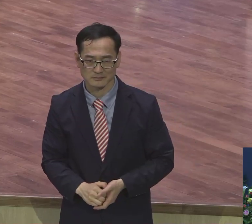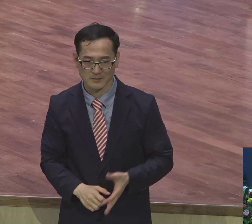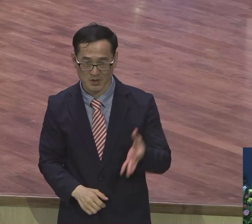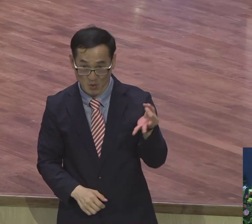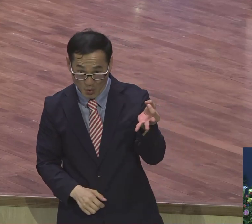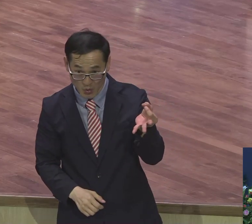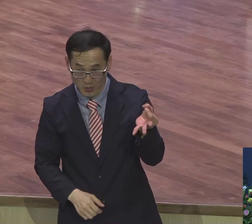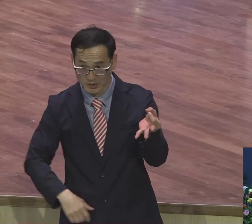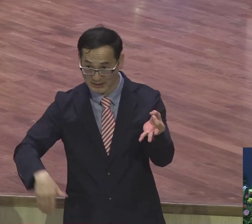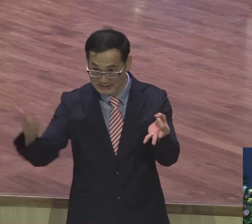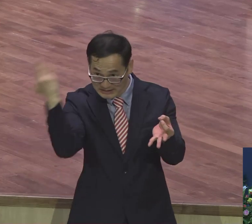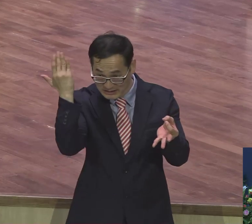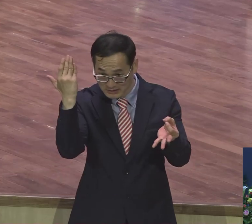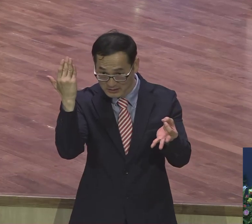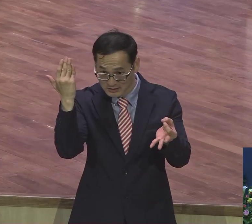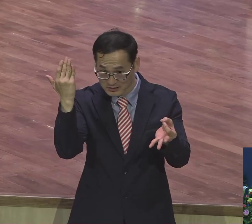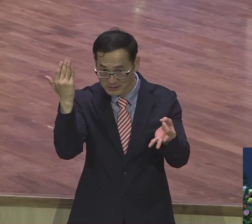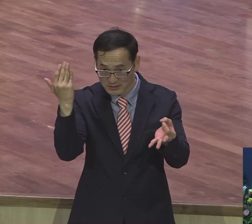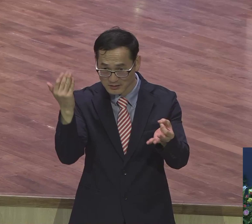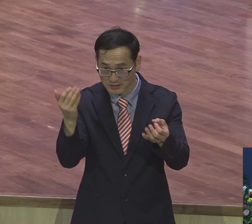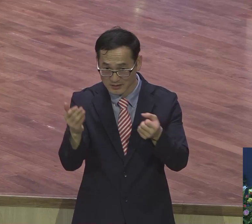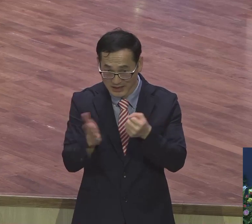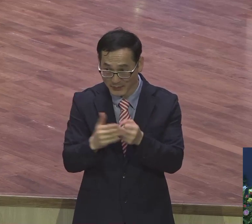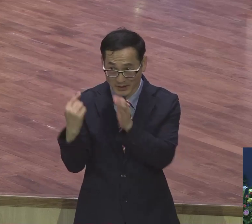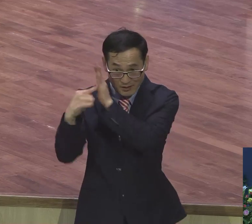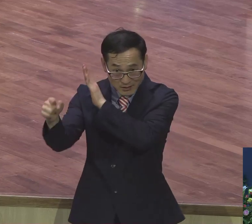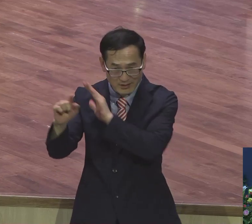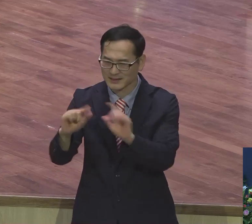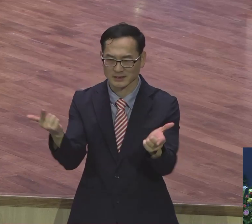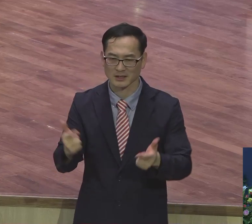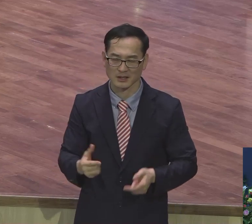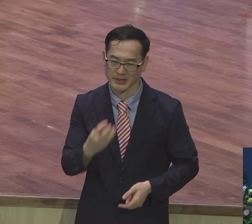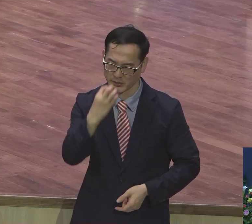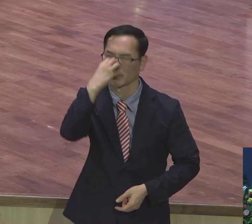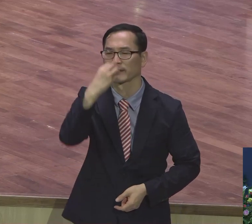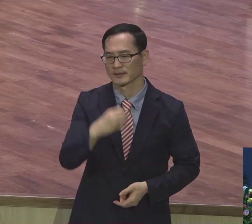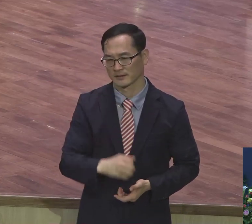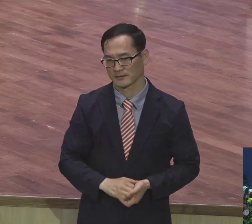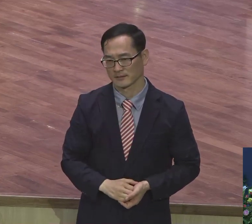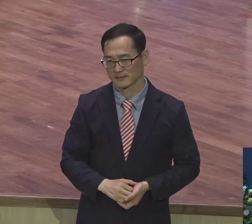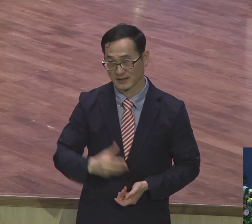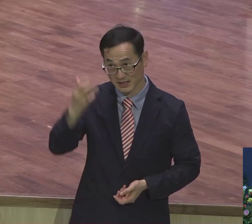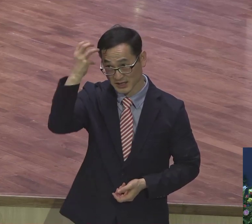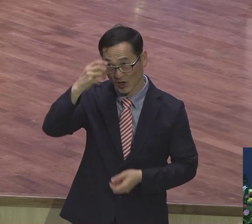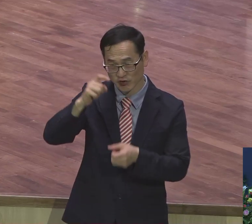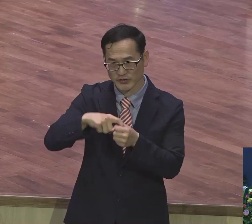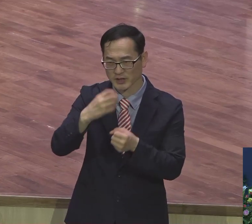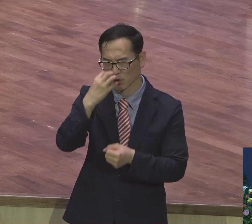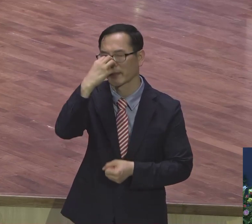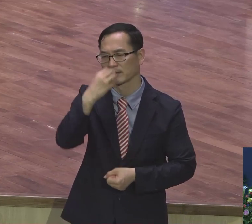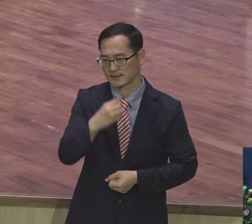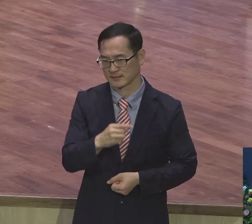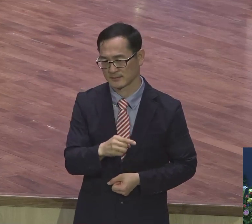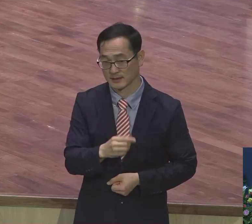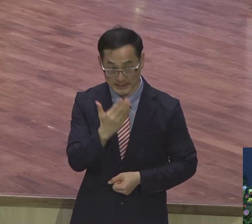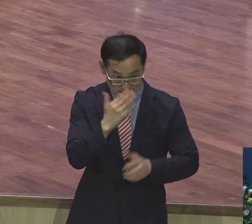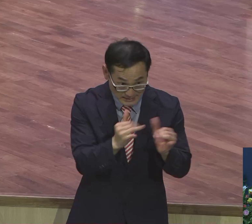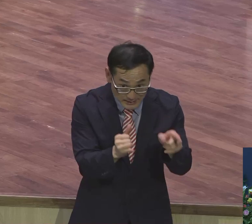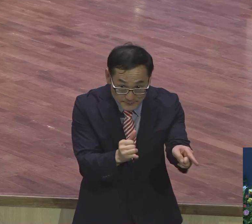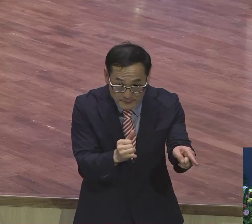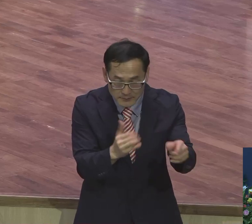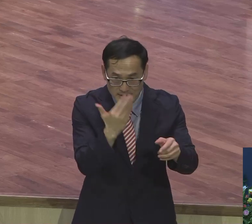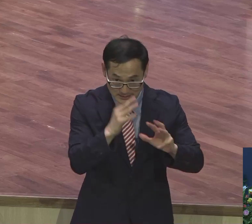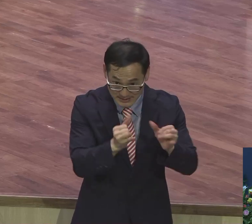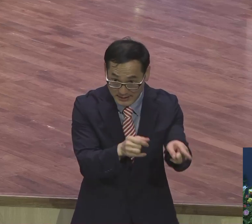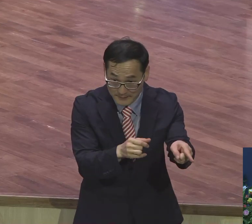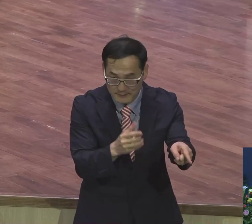잘나서가 아니에요. 영적 교만은 그거하고 상관없는 거예요. 영적 교만. 이스라엘 백성들이 그랬어요.